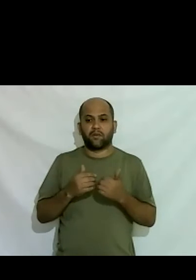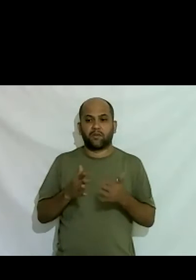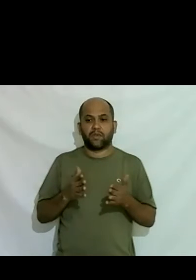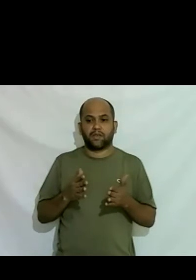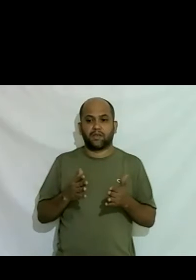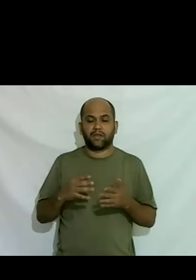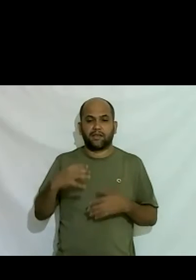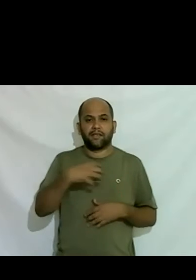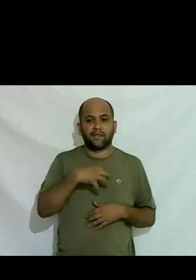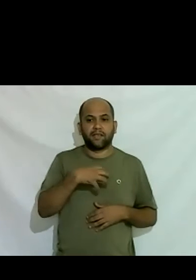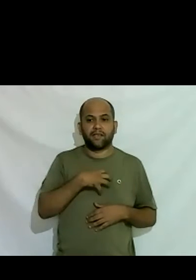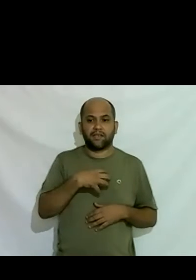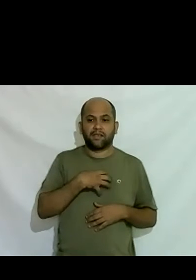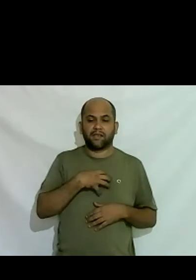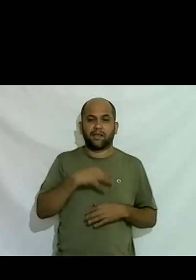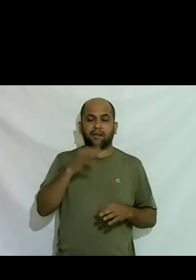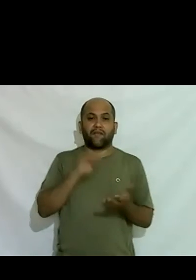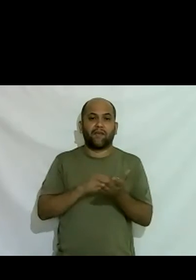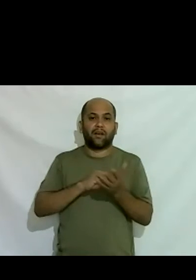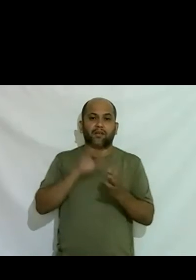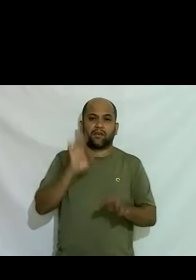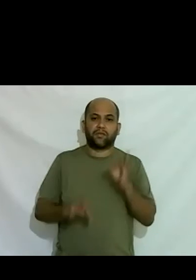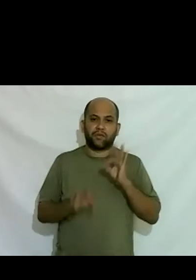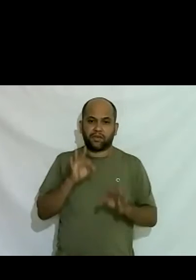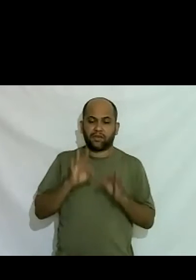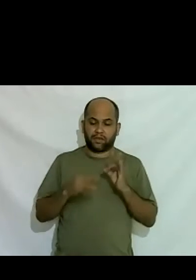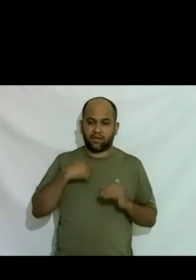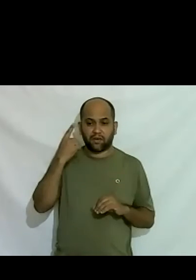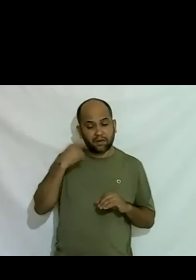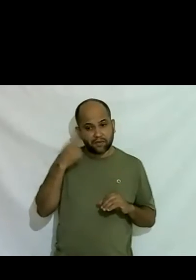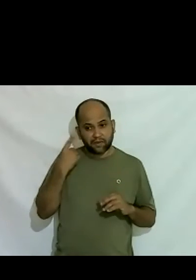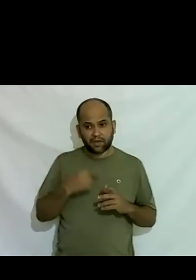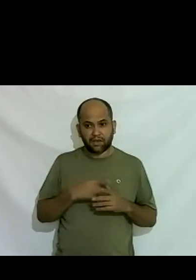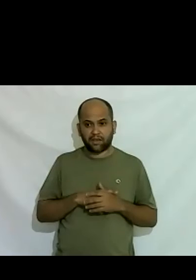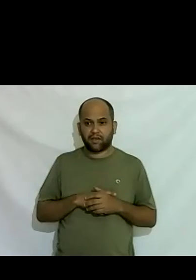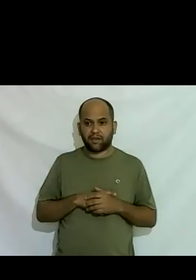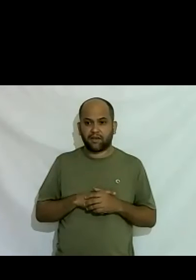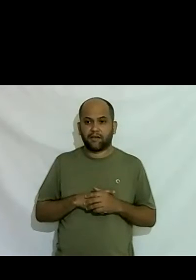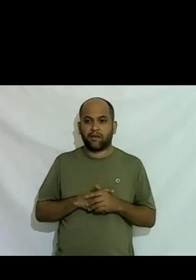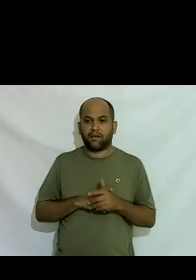a sensação de injustiça enquanto advogada que sou né eu eu